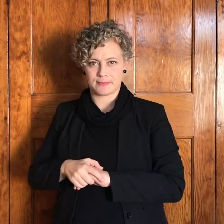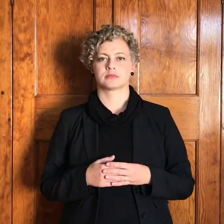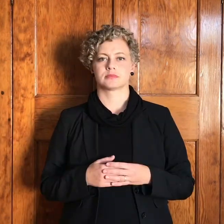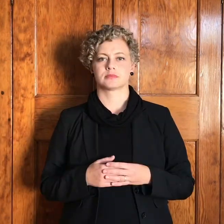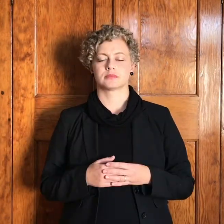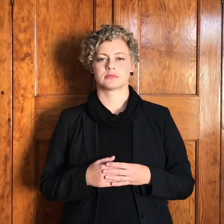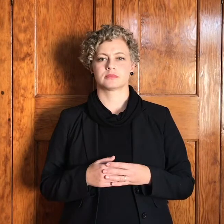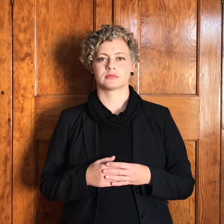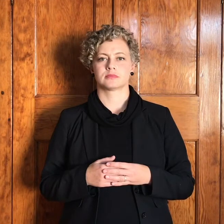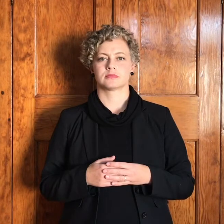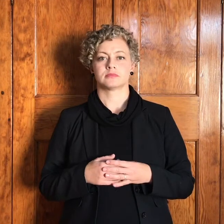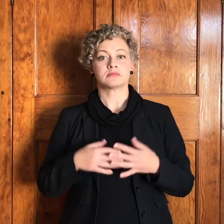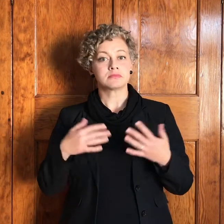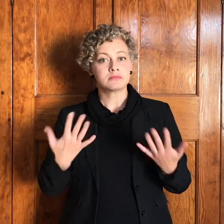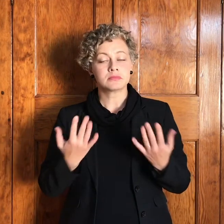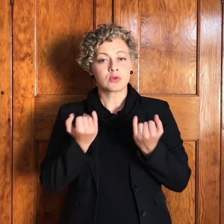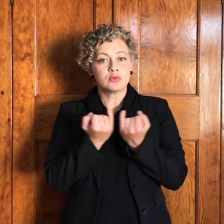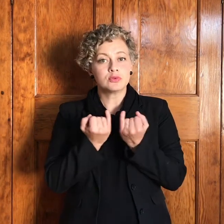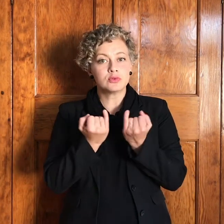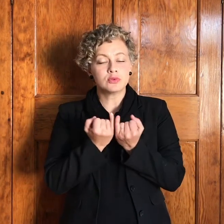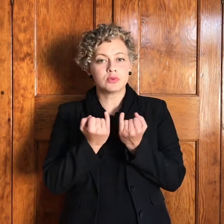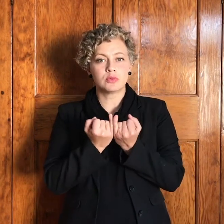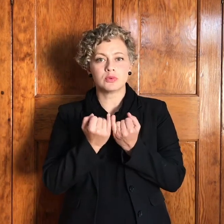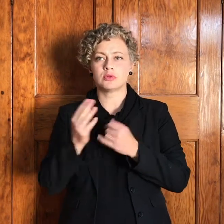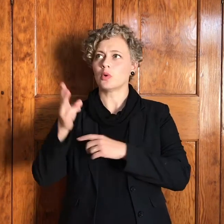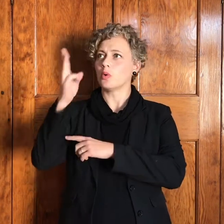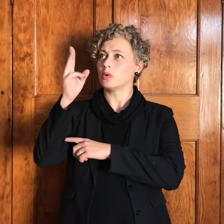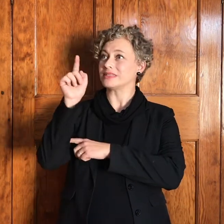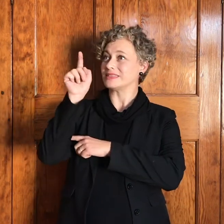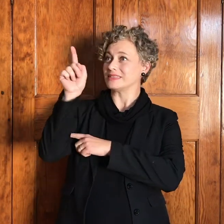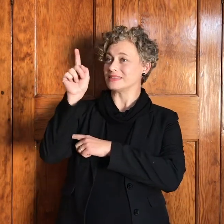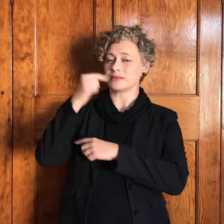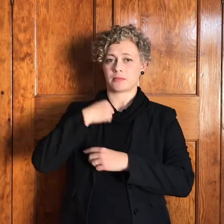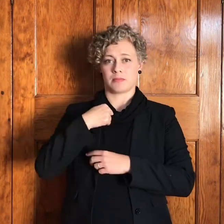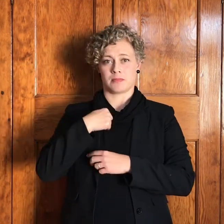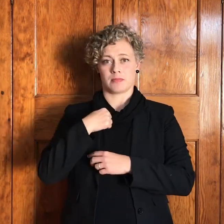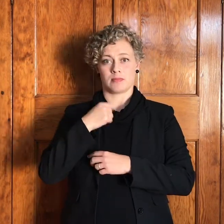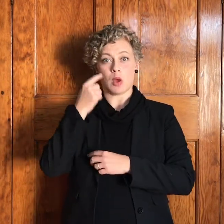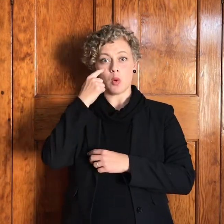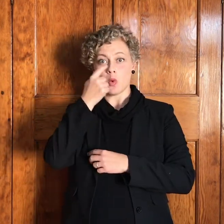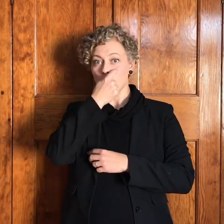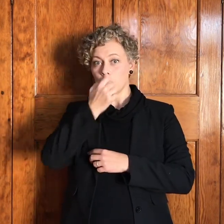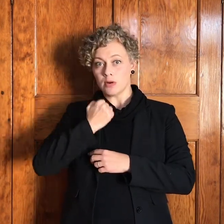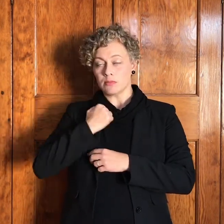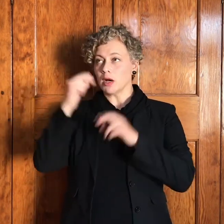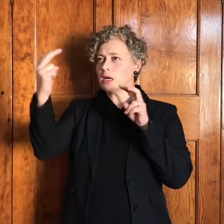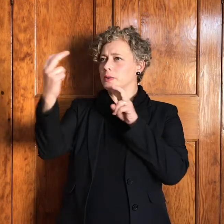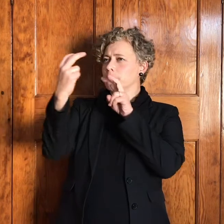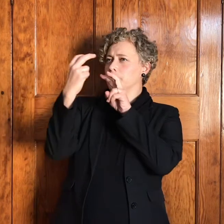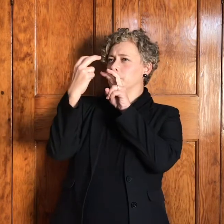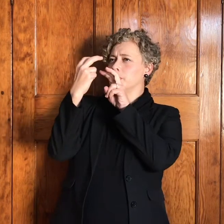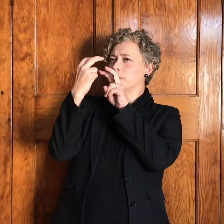het het is asof god my in my oog gekyk het so nabij kom hy in hierdie worsteling